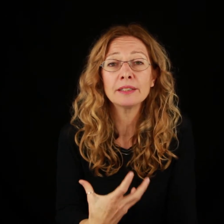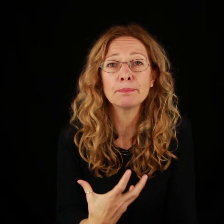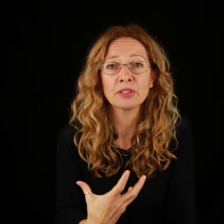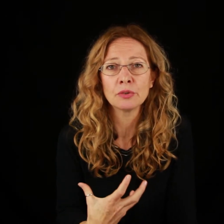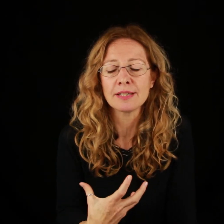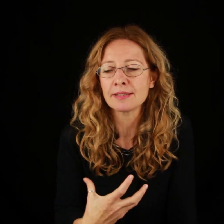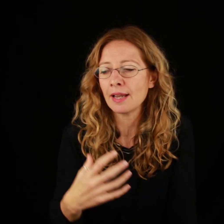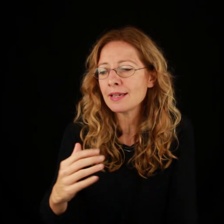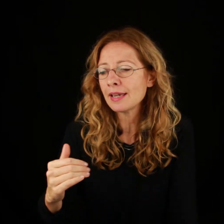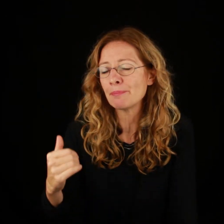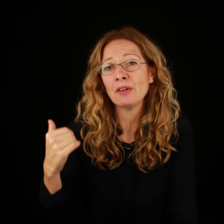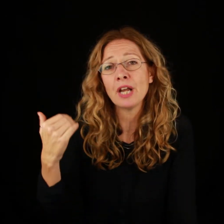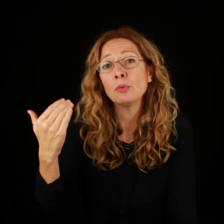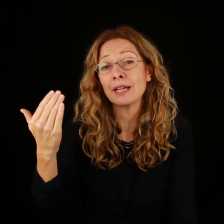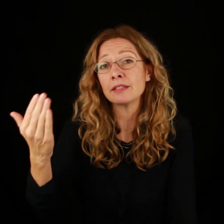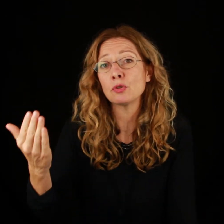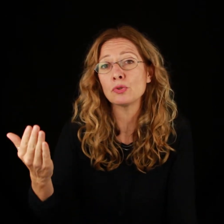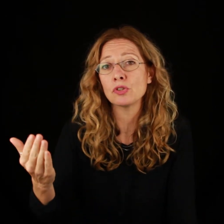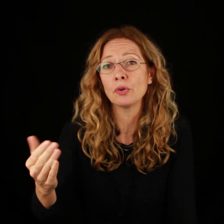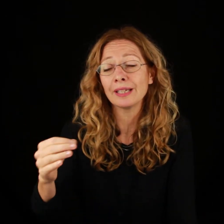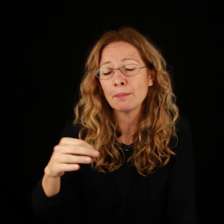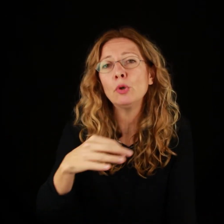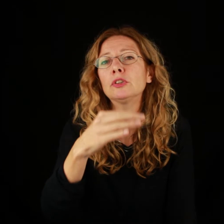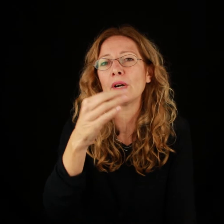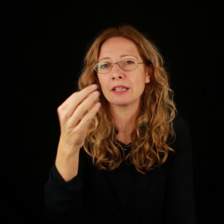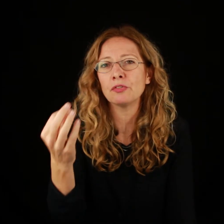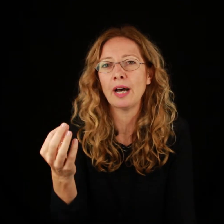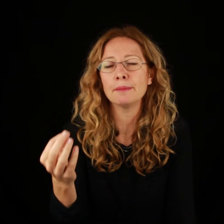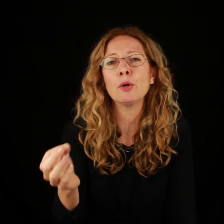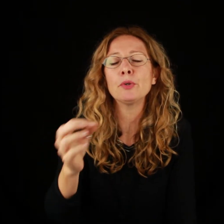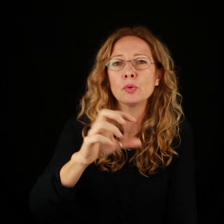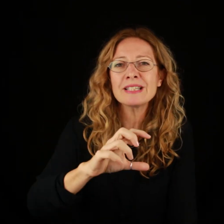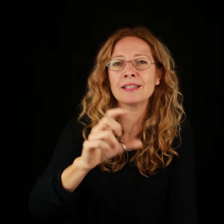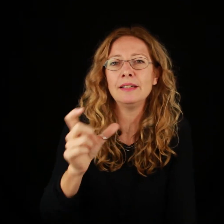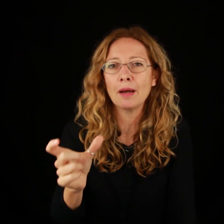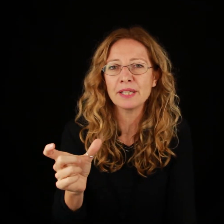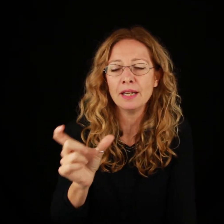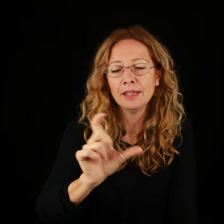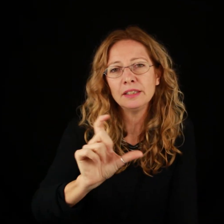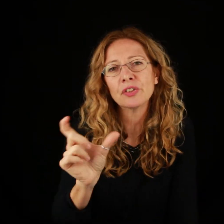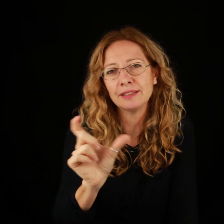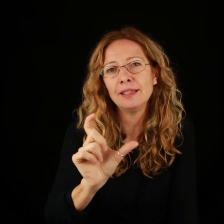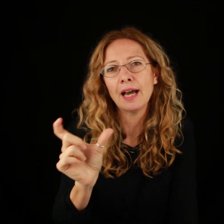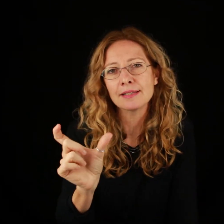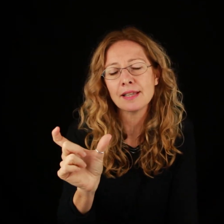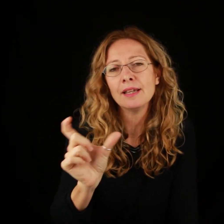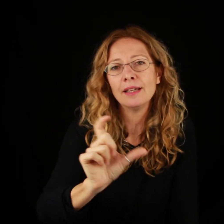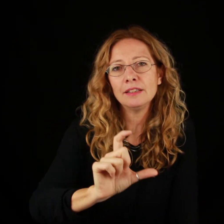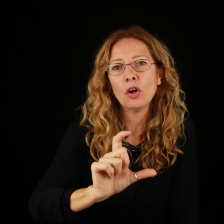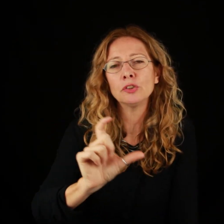del protagonista e che avrà una risoluzione che ha molto a che fare proprio con questa dinamica di fratellanza e di odio